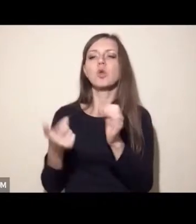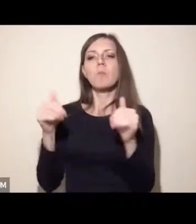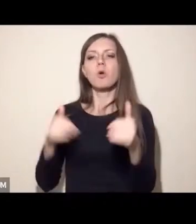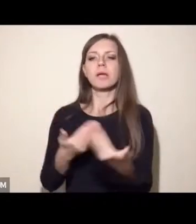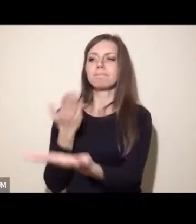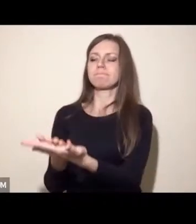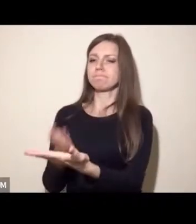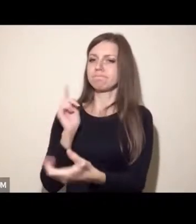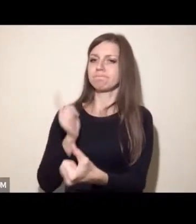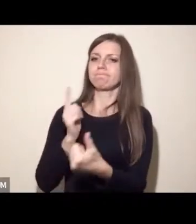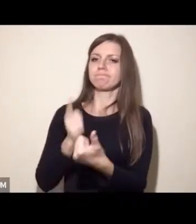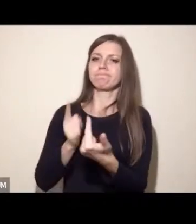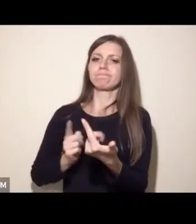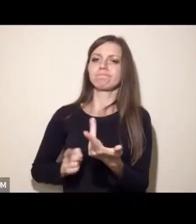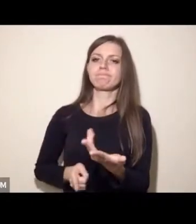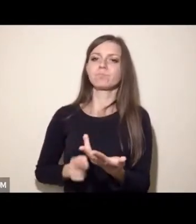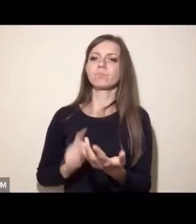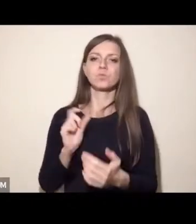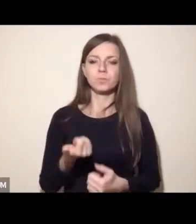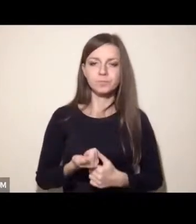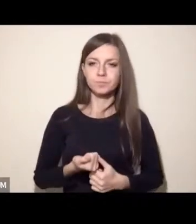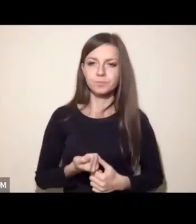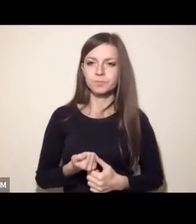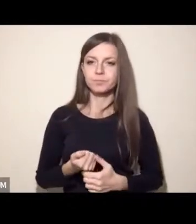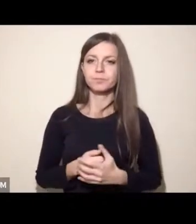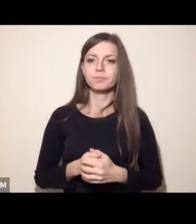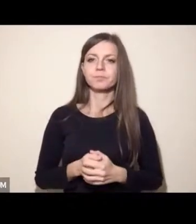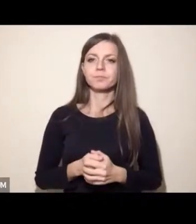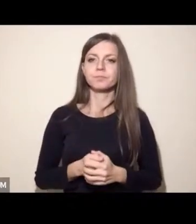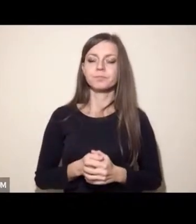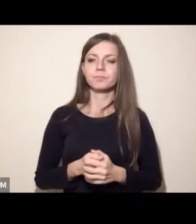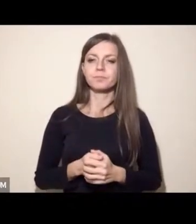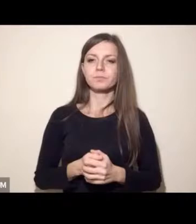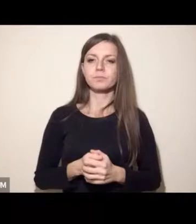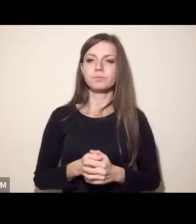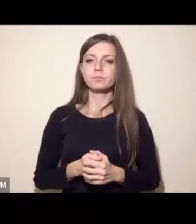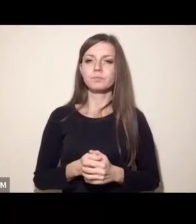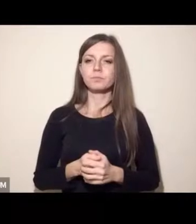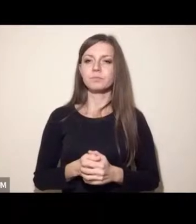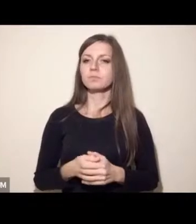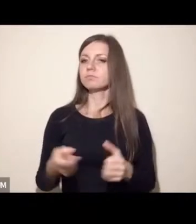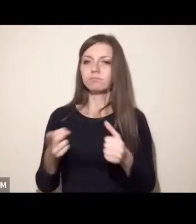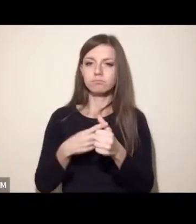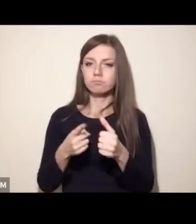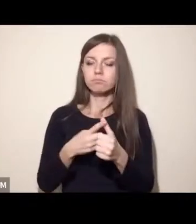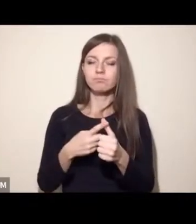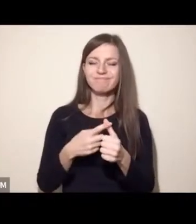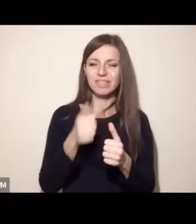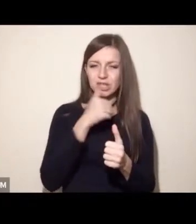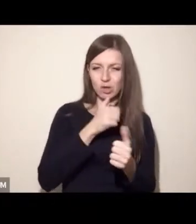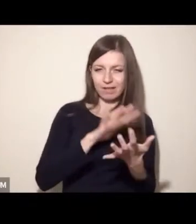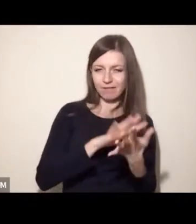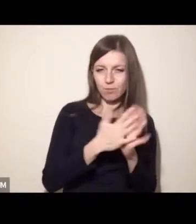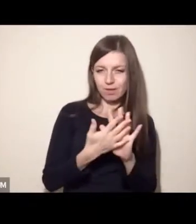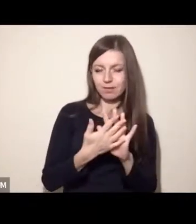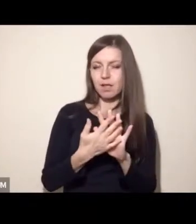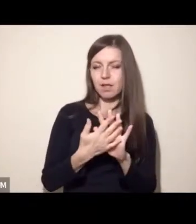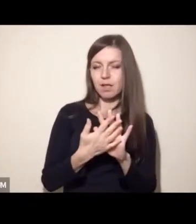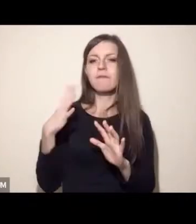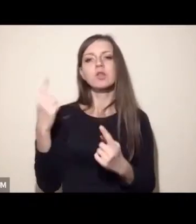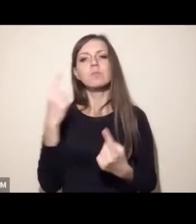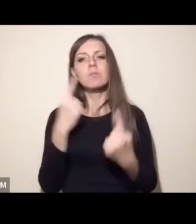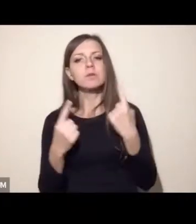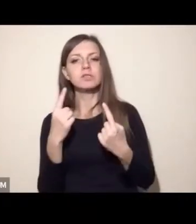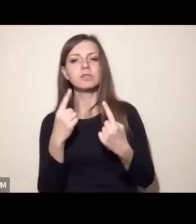Po pierwsze wydaje mi się, że należałoby spojrzeć na zieloną transformację i właśnie